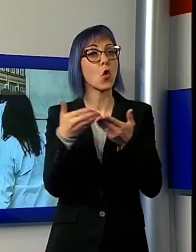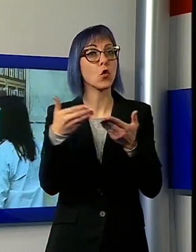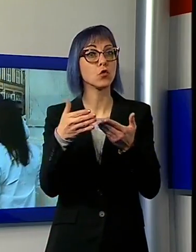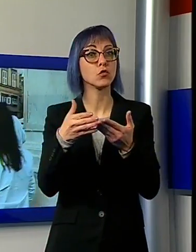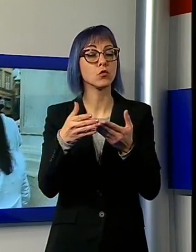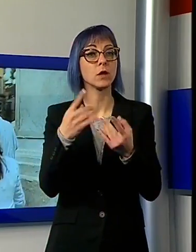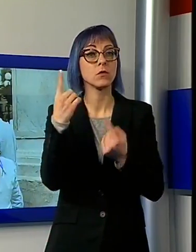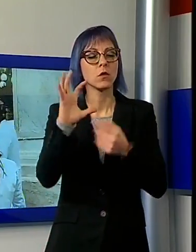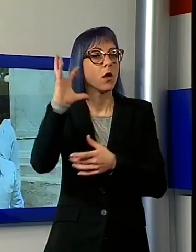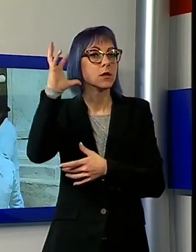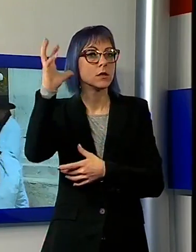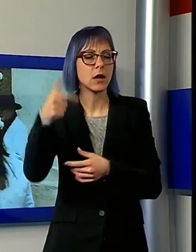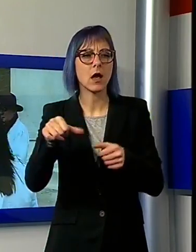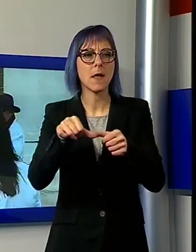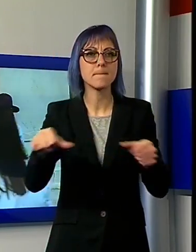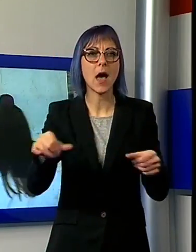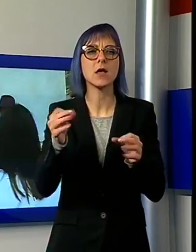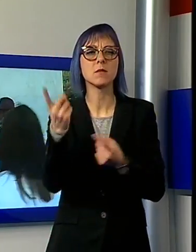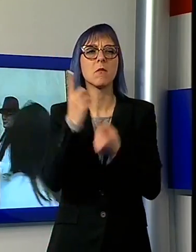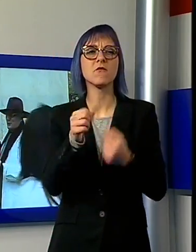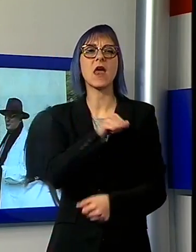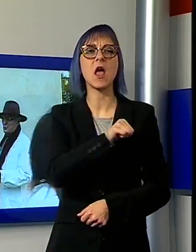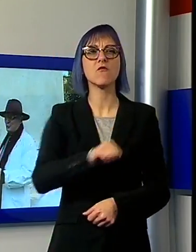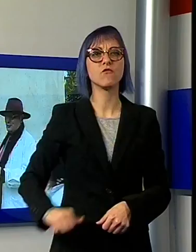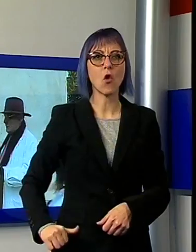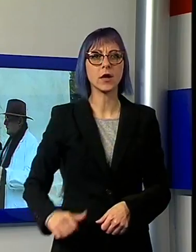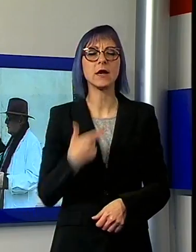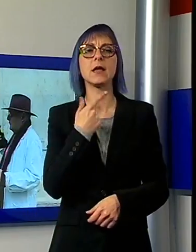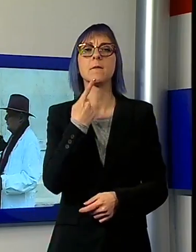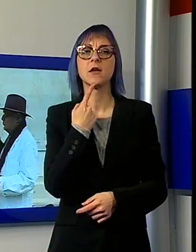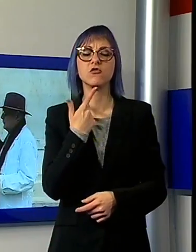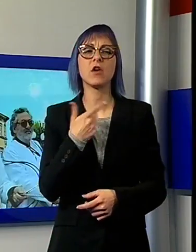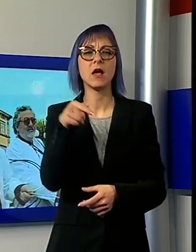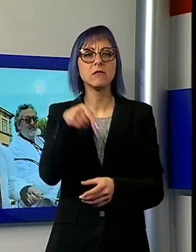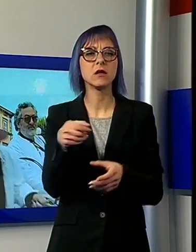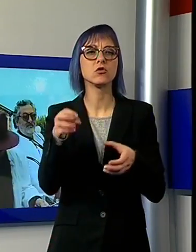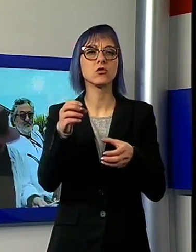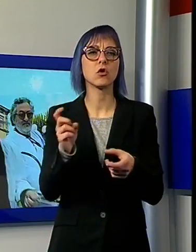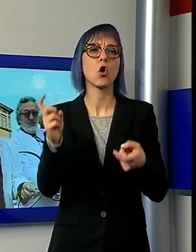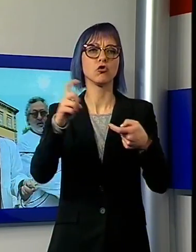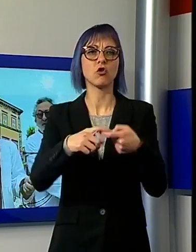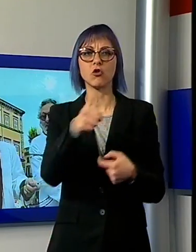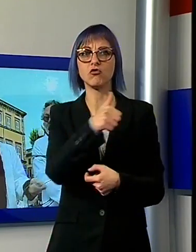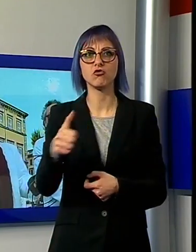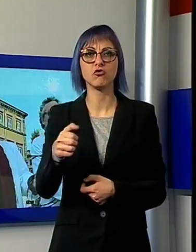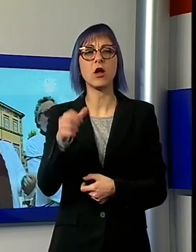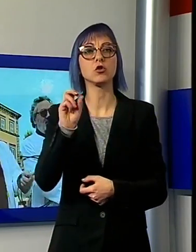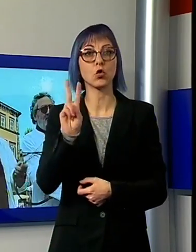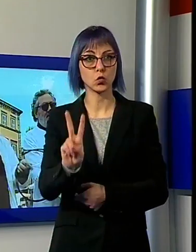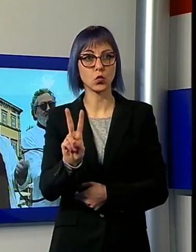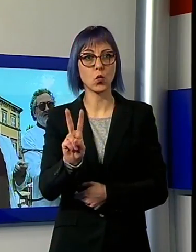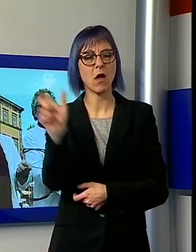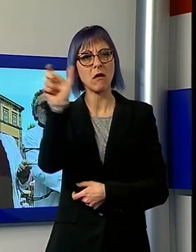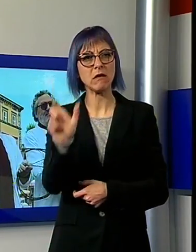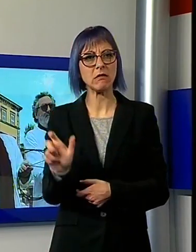base a Forlì e composto da 102 membri provenienti da tutta Italia. Secondo quanto affermato da Massimo Merendi, presidente